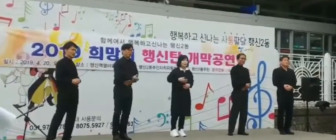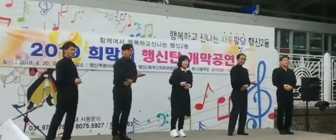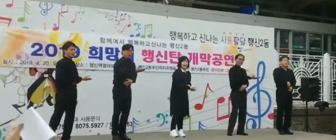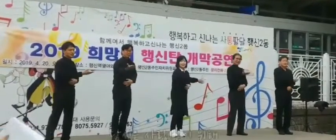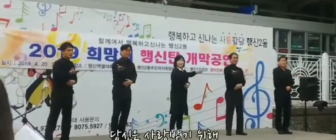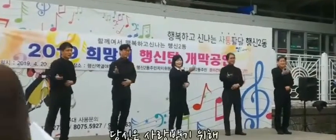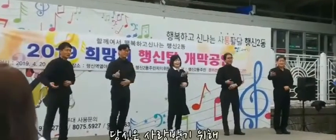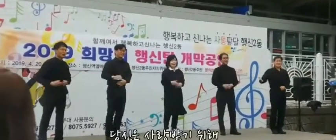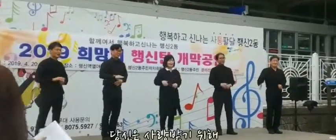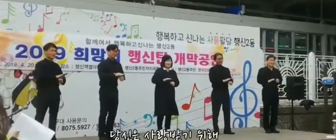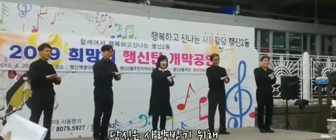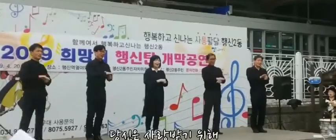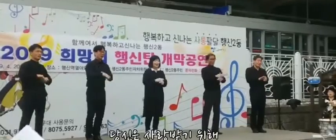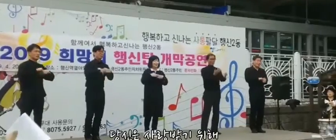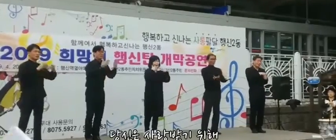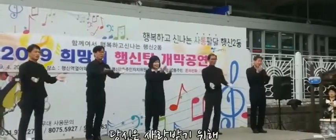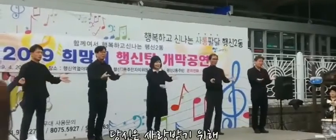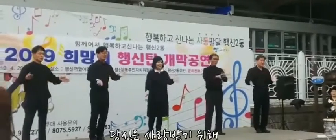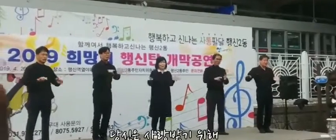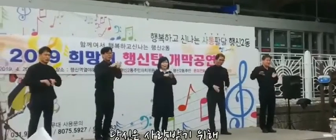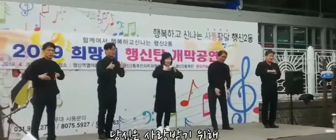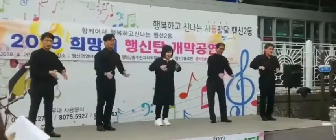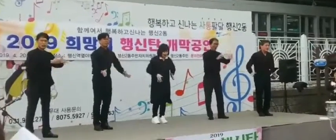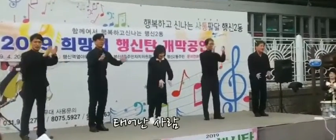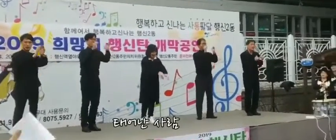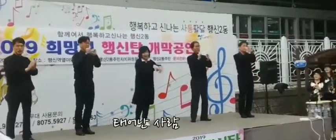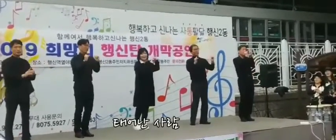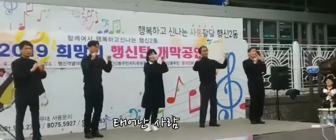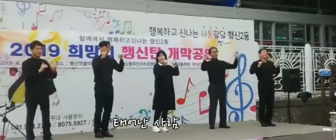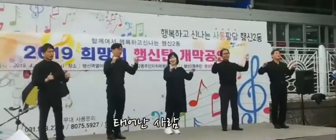당신은 사랑받기 위해 태어난 사람